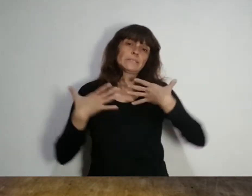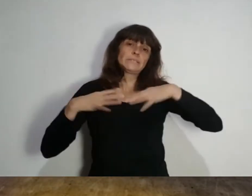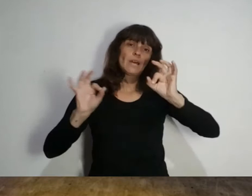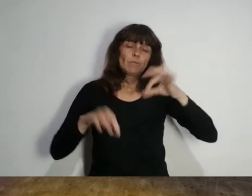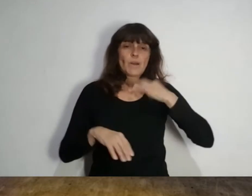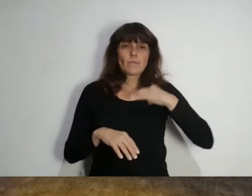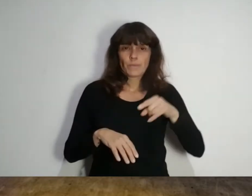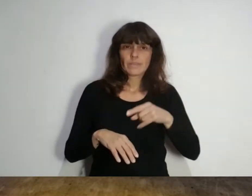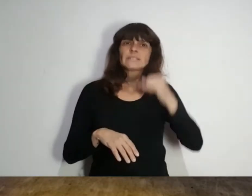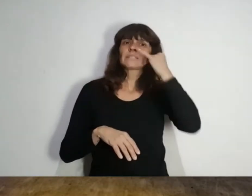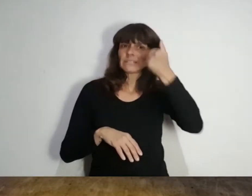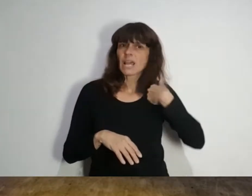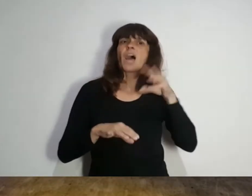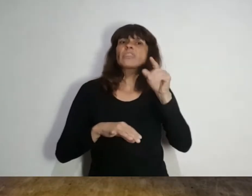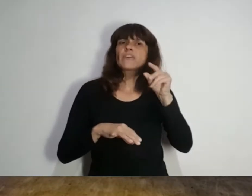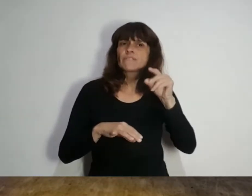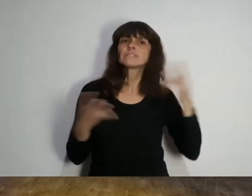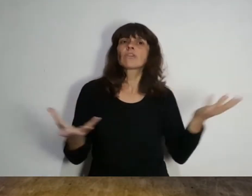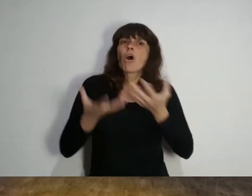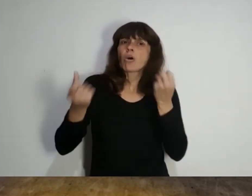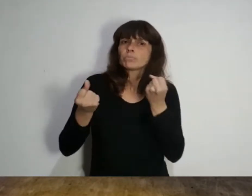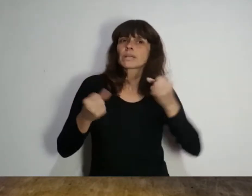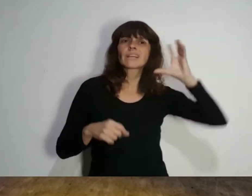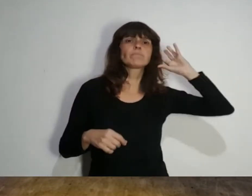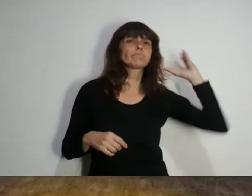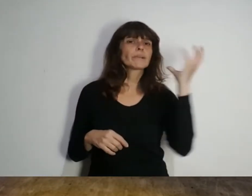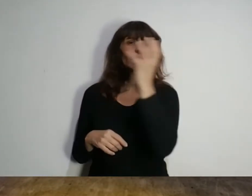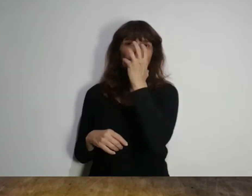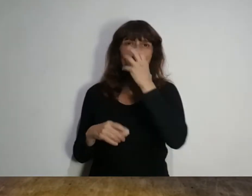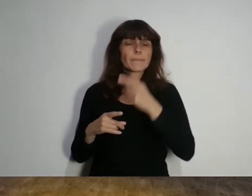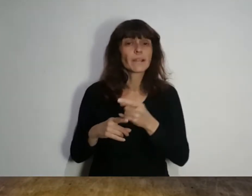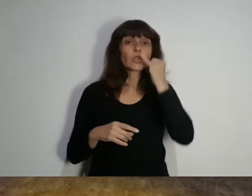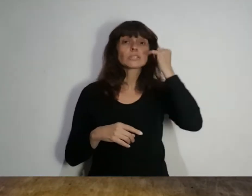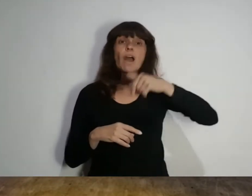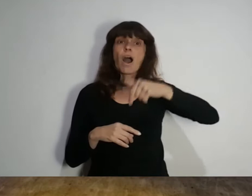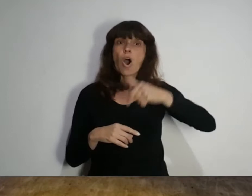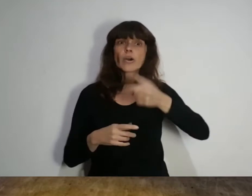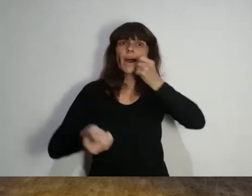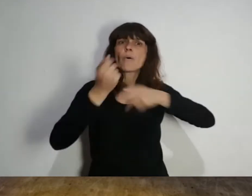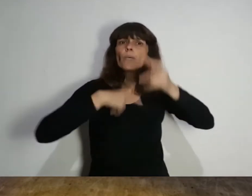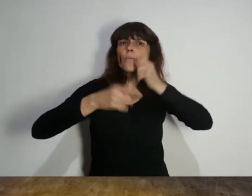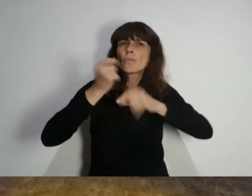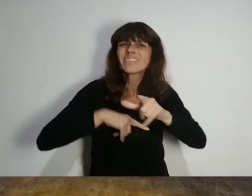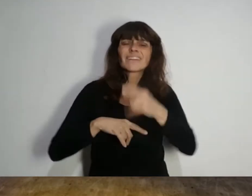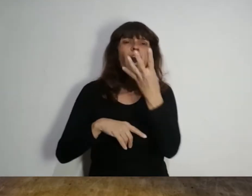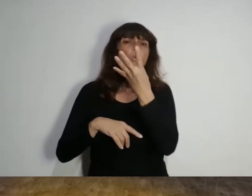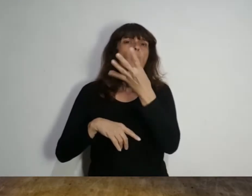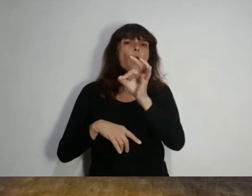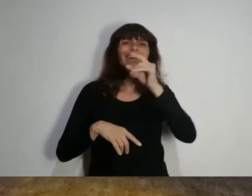vidas. De arranque es complicado conseguir respiradores y hoy se están vendiendo a